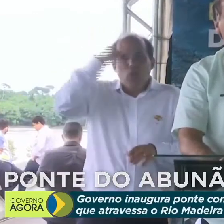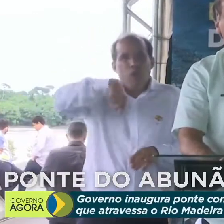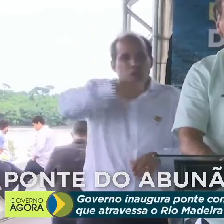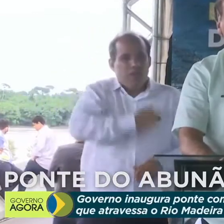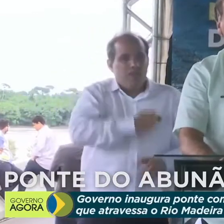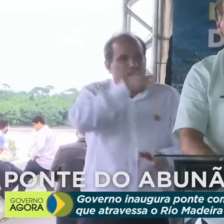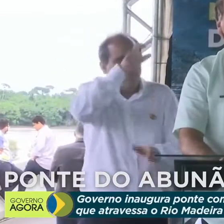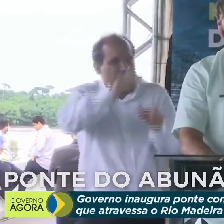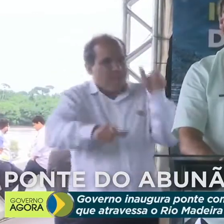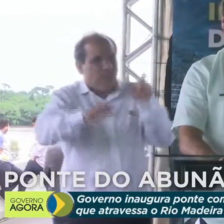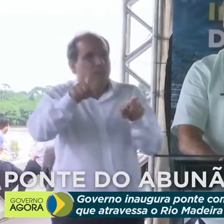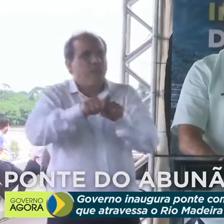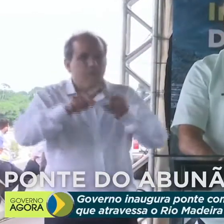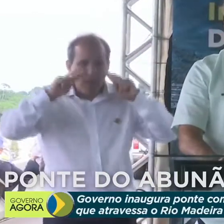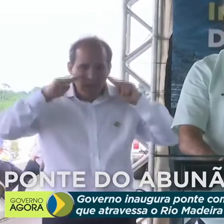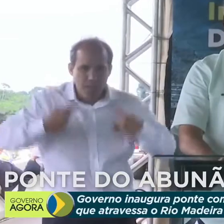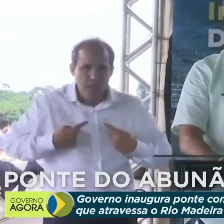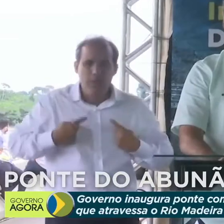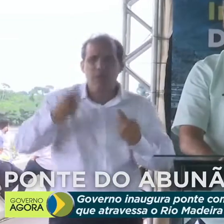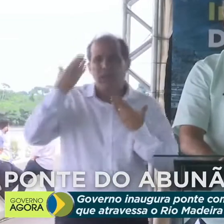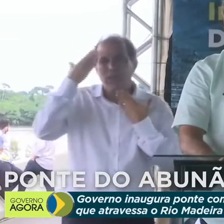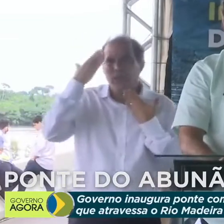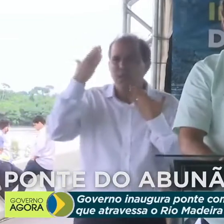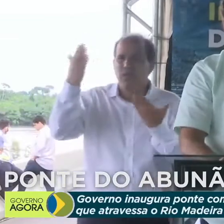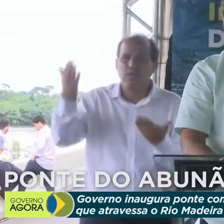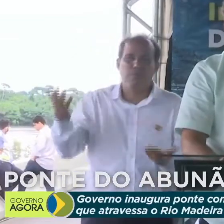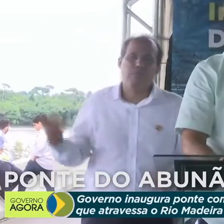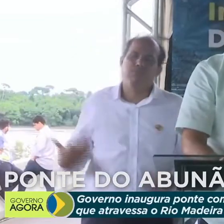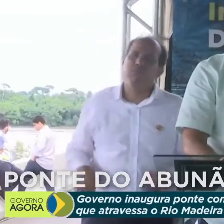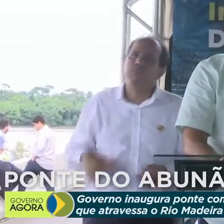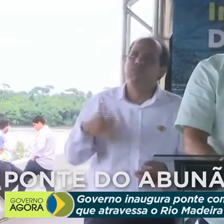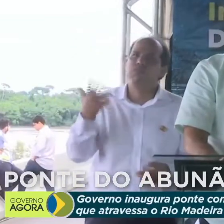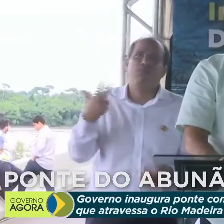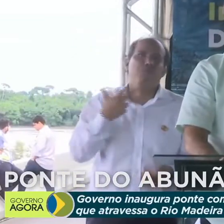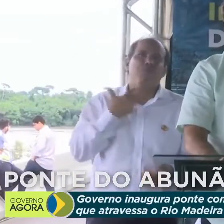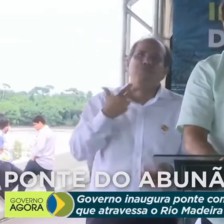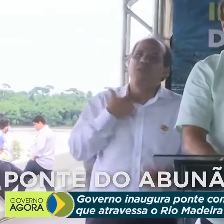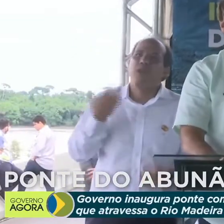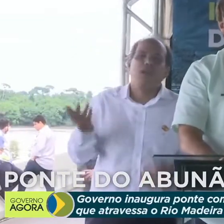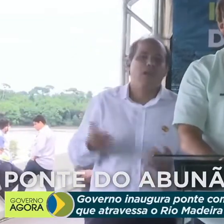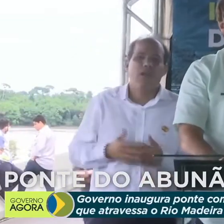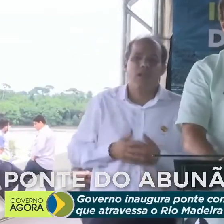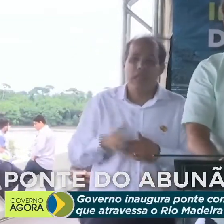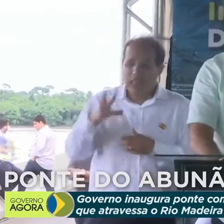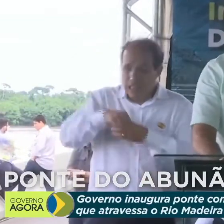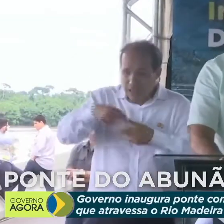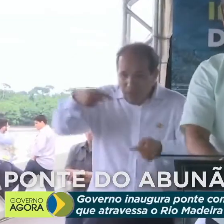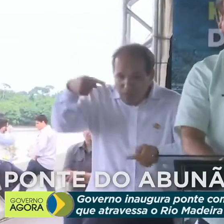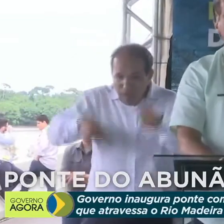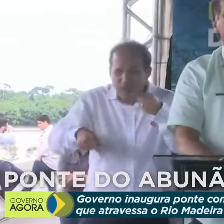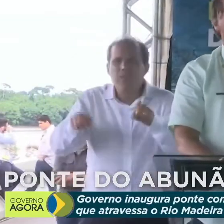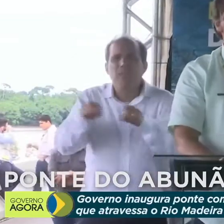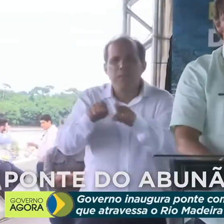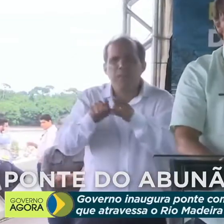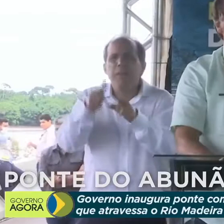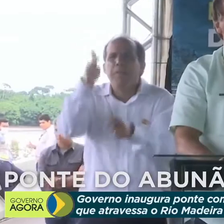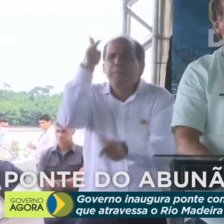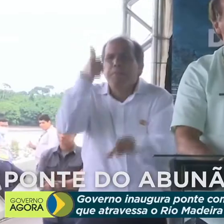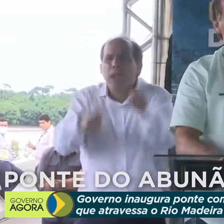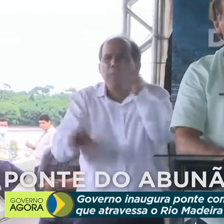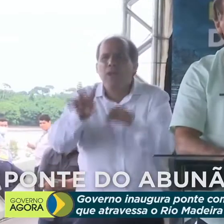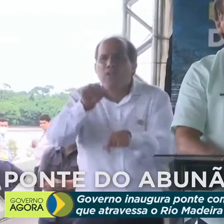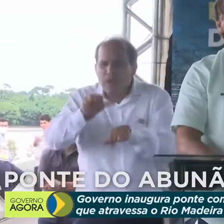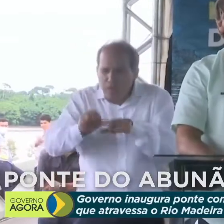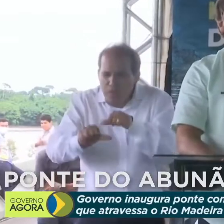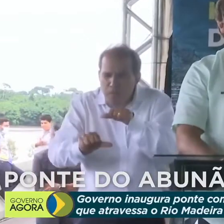reconhecimento, a gratidão não tem preço. Na política, cada vez mais, nós vamos mudando